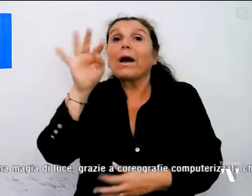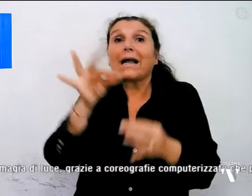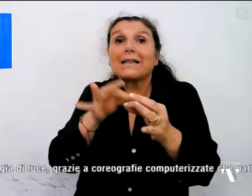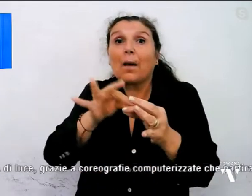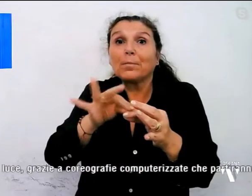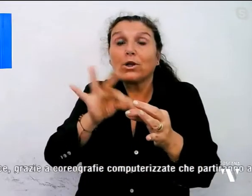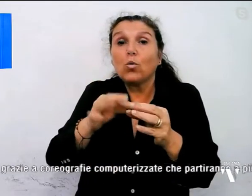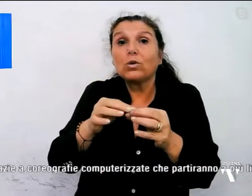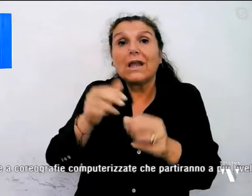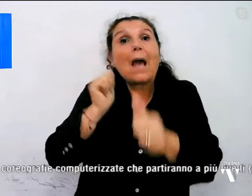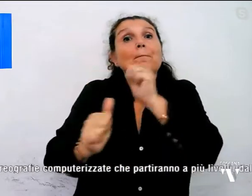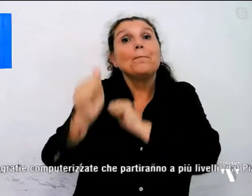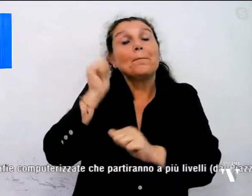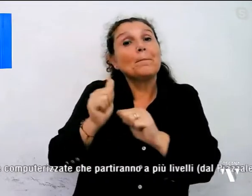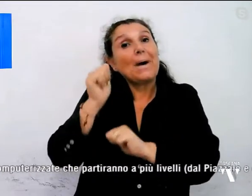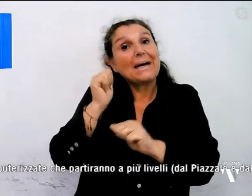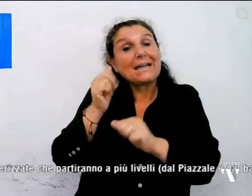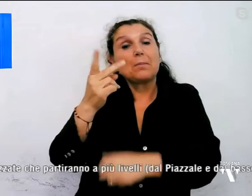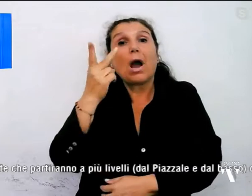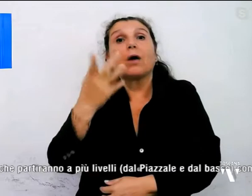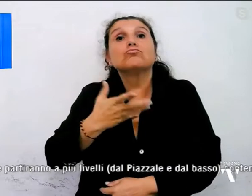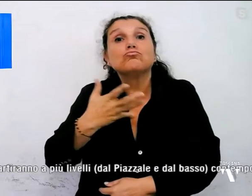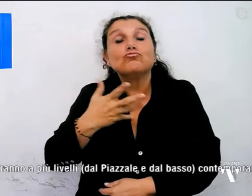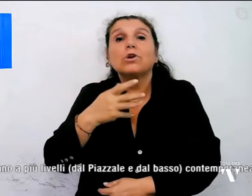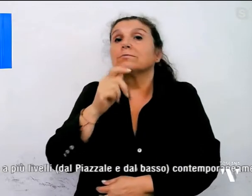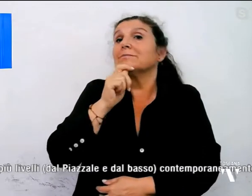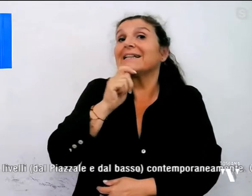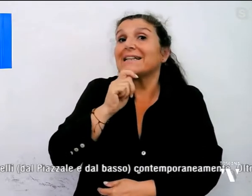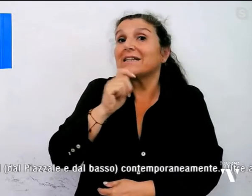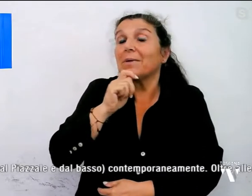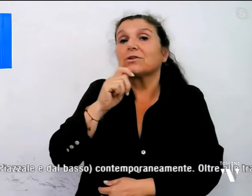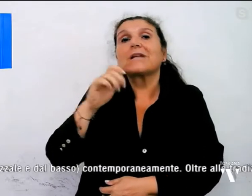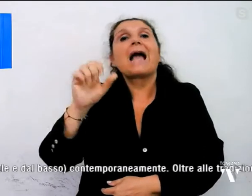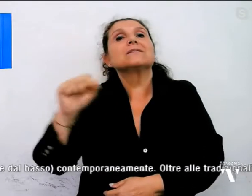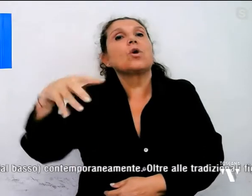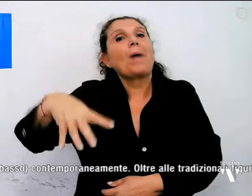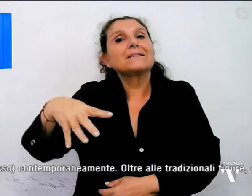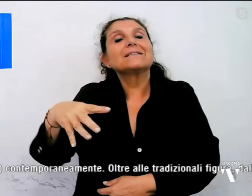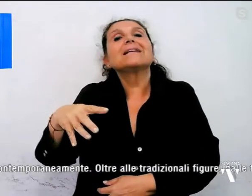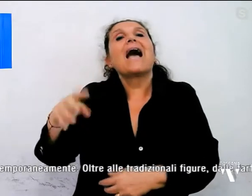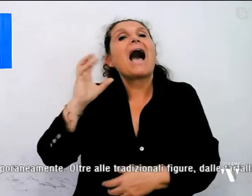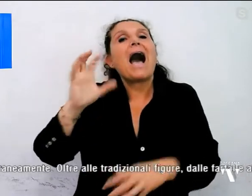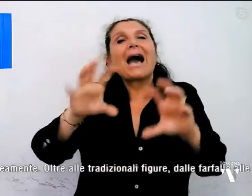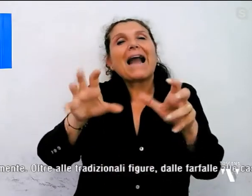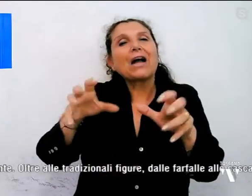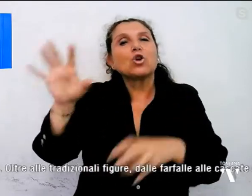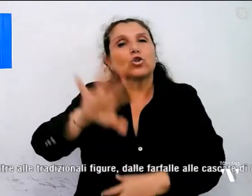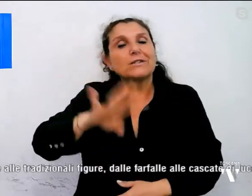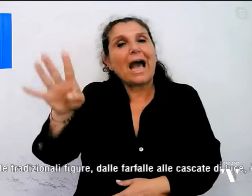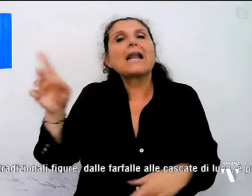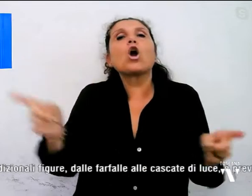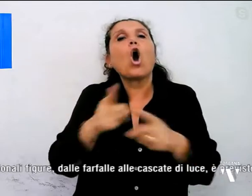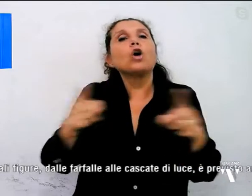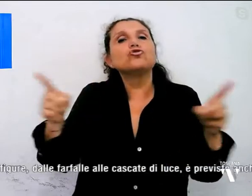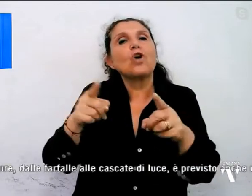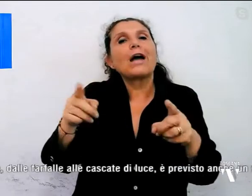da un intrattenimento condotto da Alessandro Masti di Radio Toscana e dal concerto della fanfara della